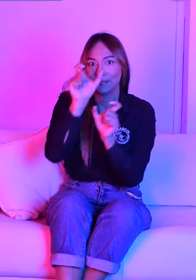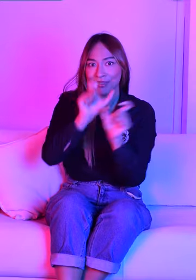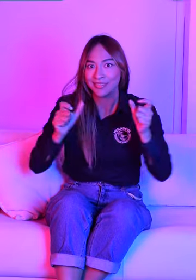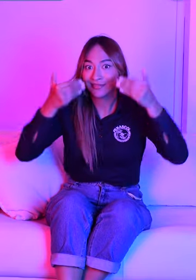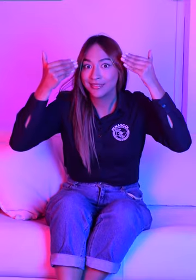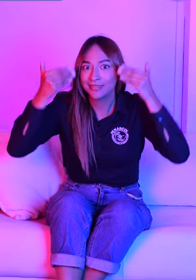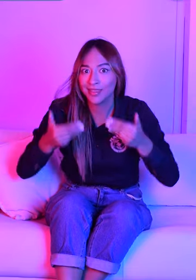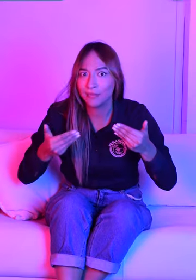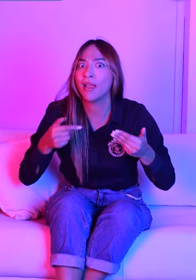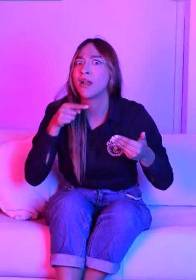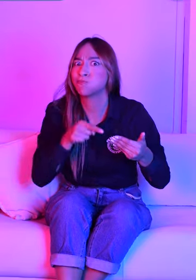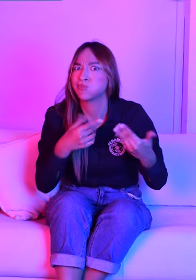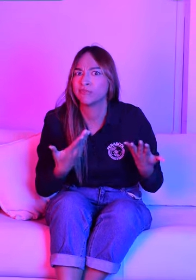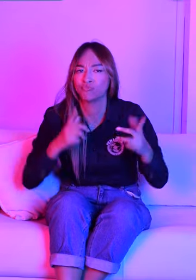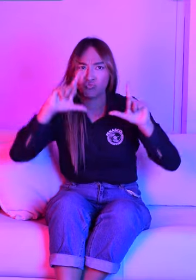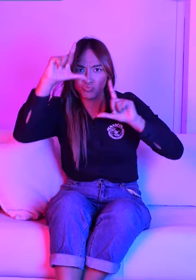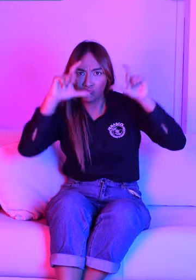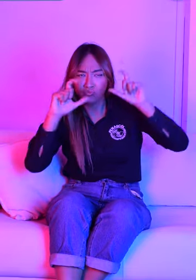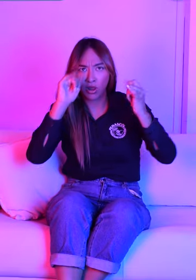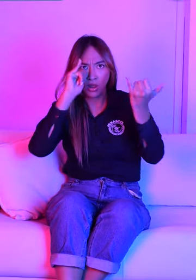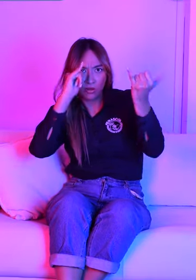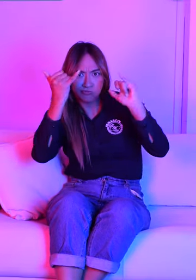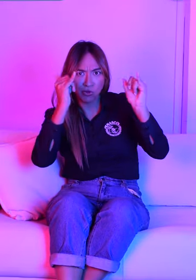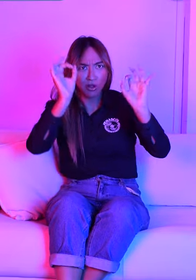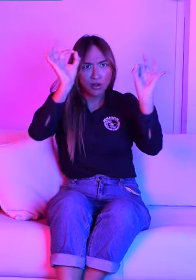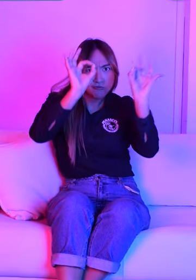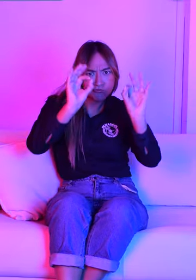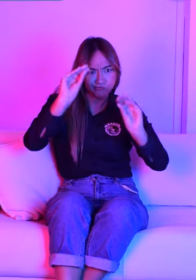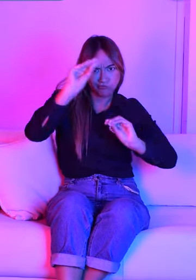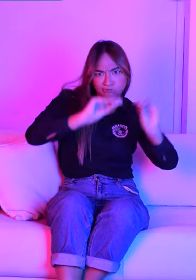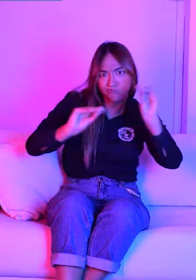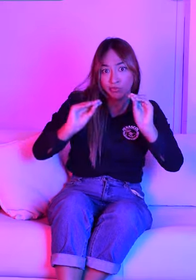Para este año, el BAM será del 8 al 12 de julio.